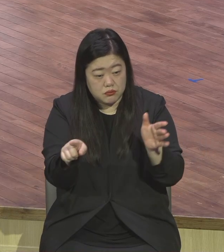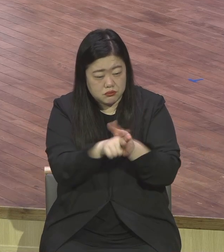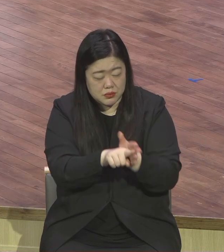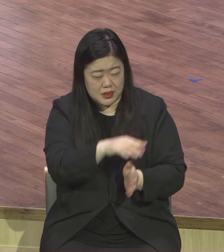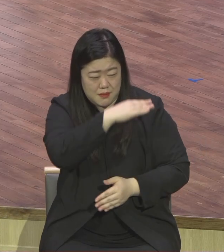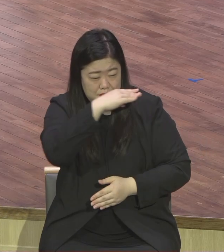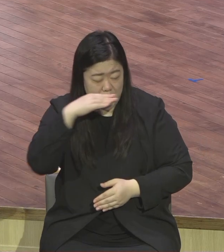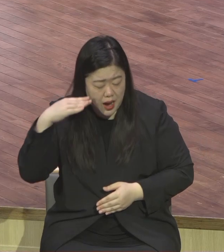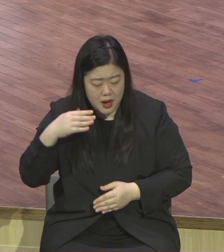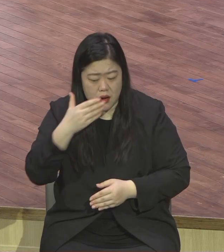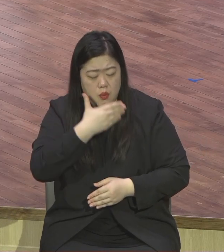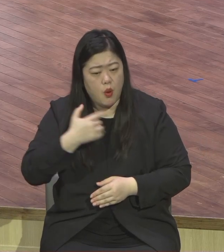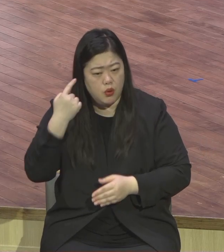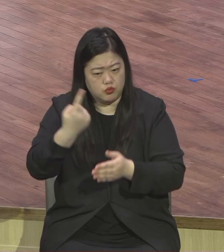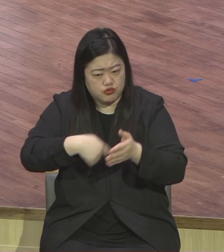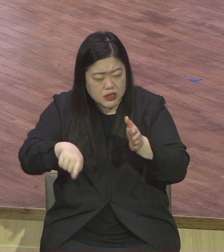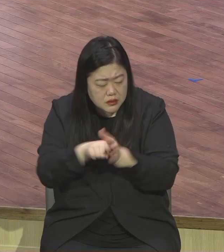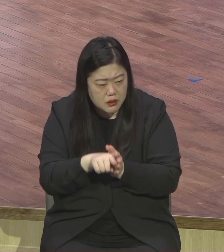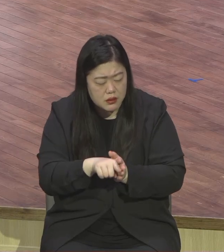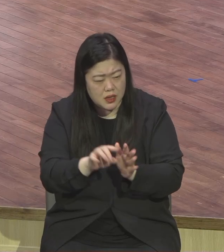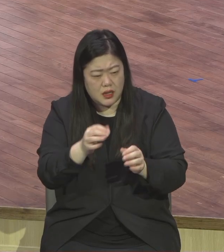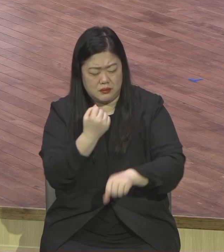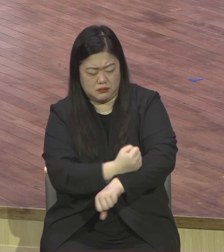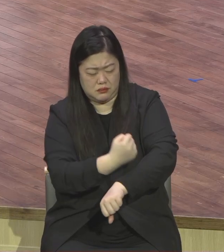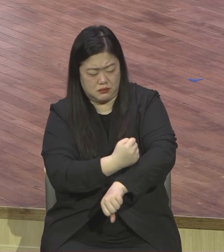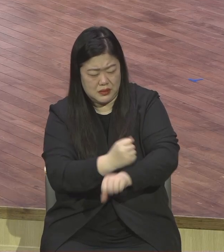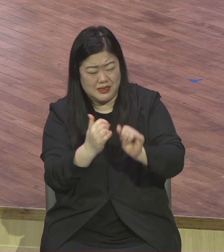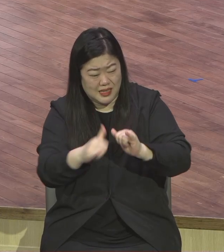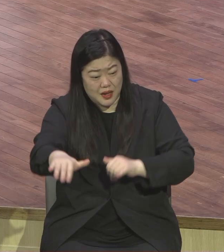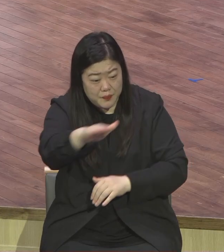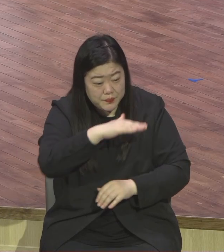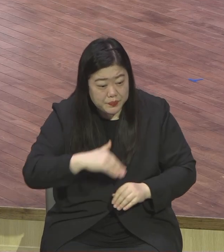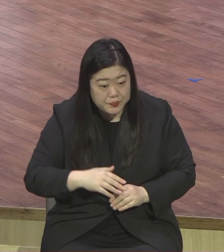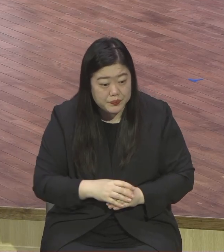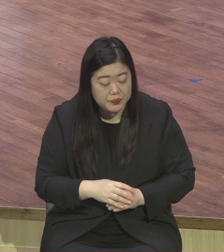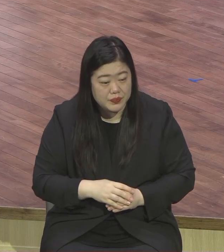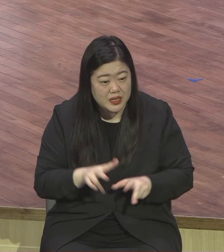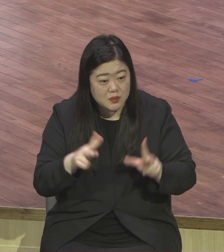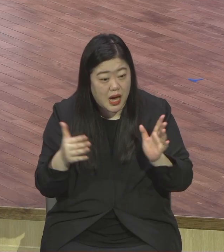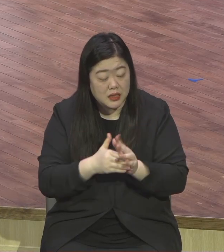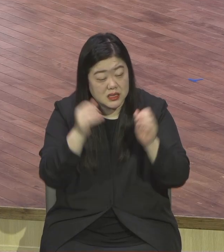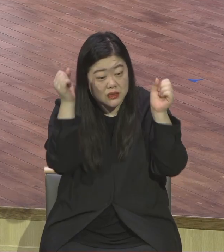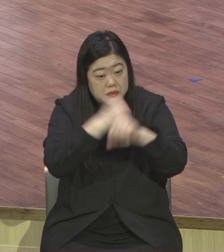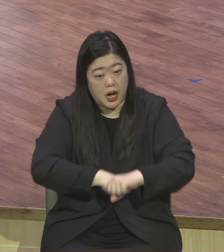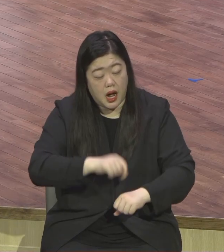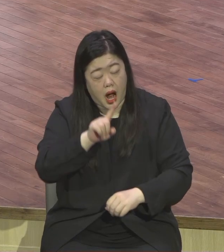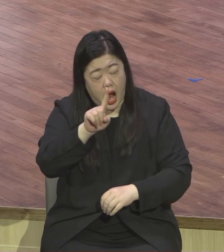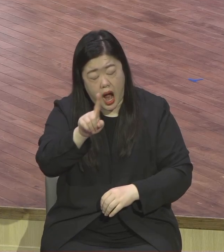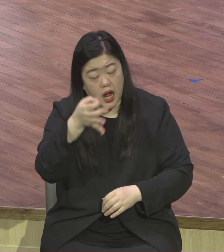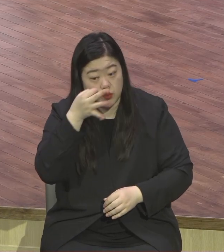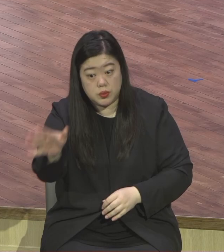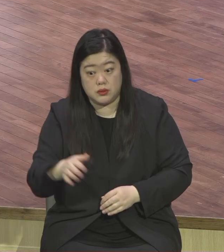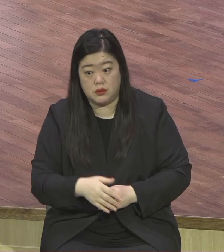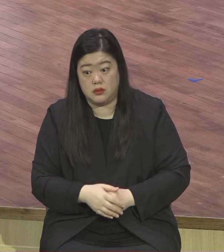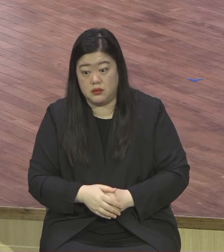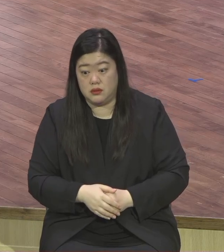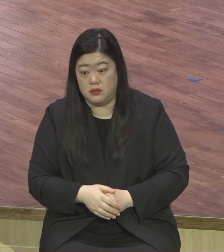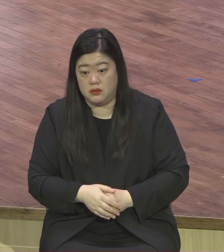위해서 기도도 하지만요. 자식들을 후손들을 위해서요. 여러분이 하나님 앞에 바로 살면 여러분도 잘 살고